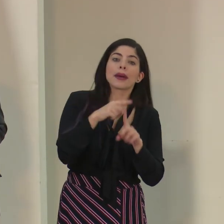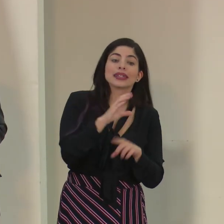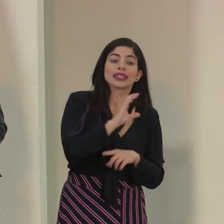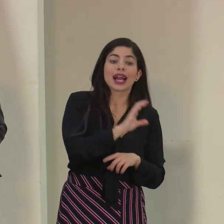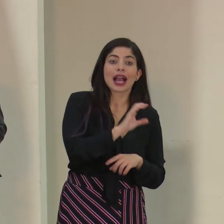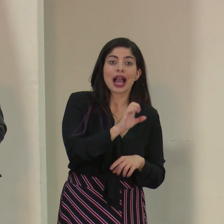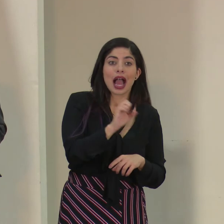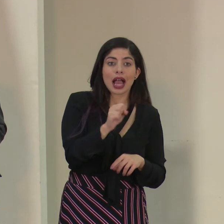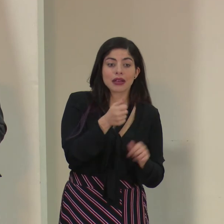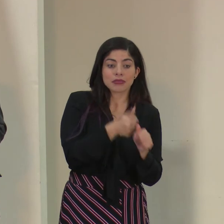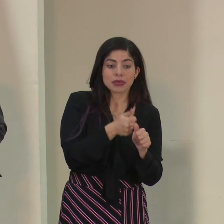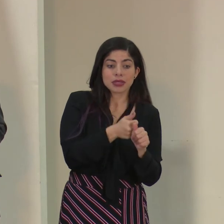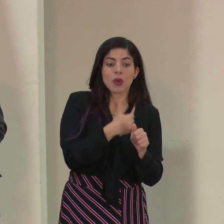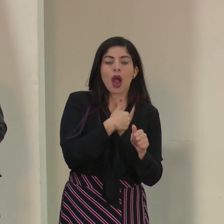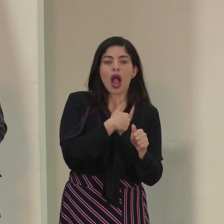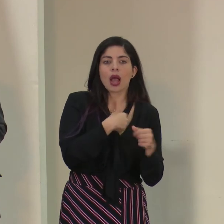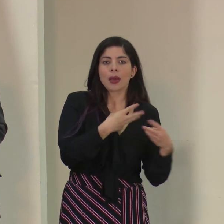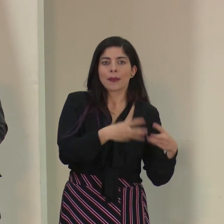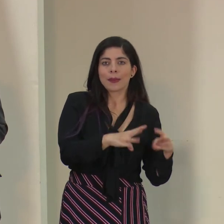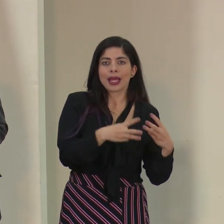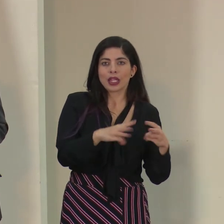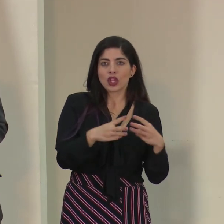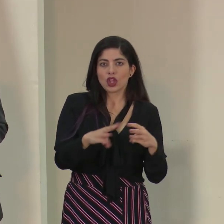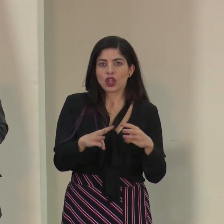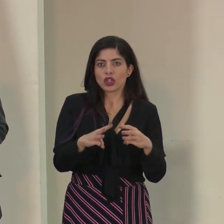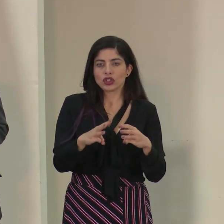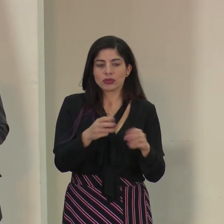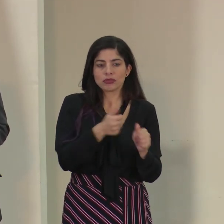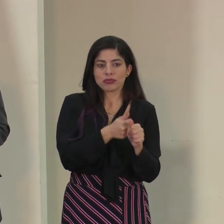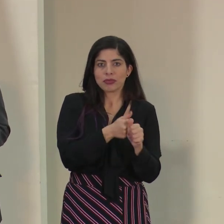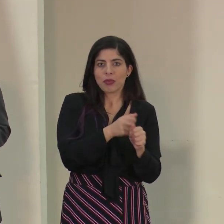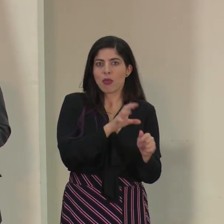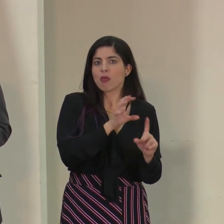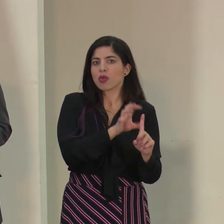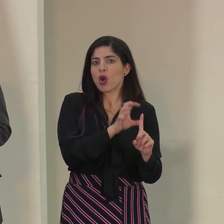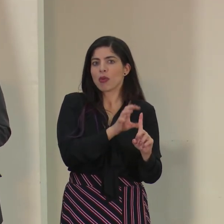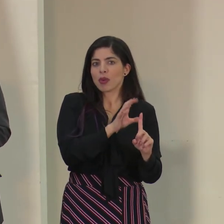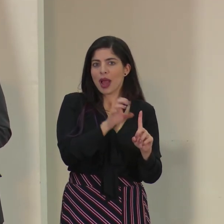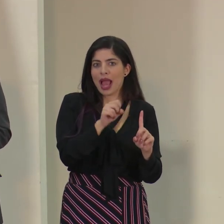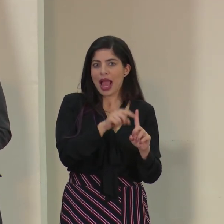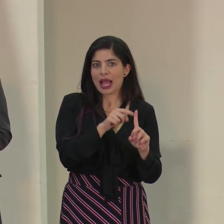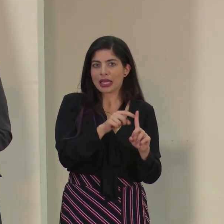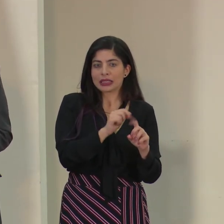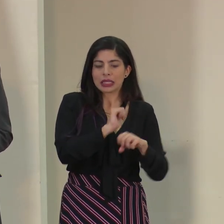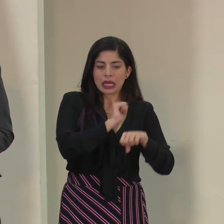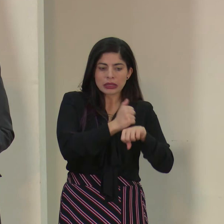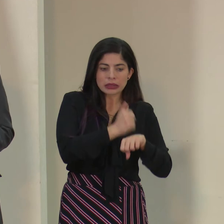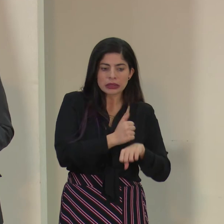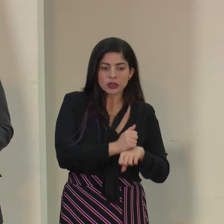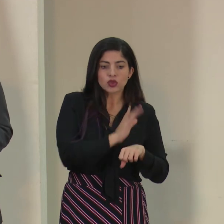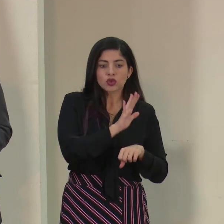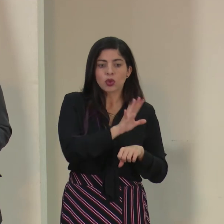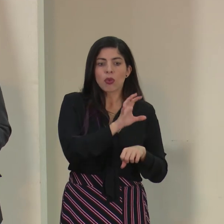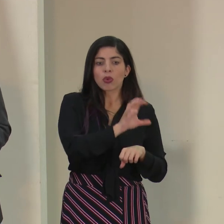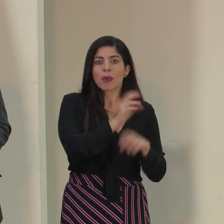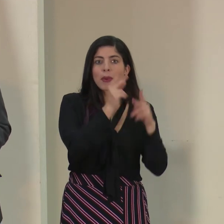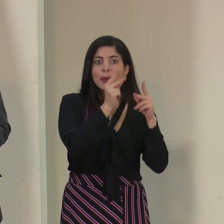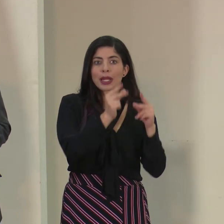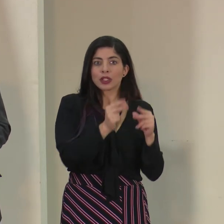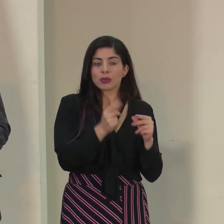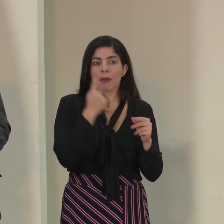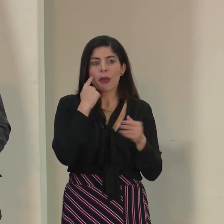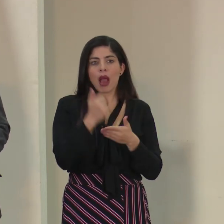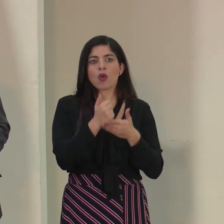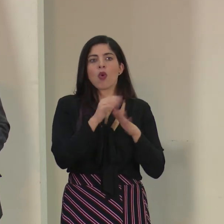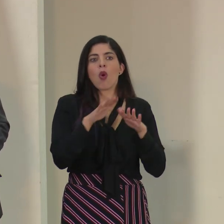Caja tiene mecanismos de excepción propios que le permiten generar presupuestos extraordinarios para enfrentar la